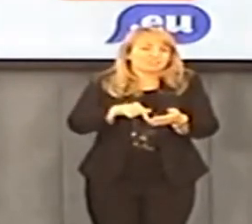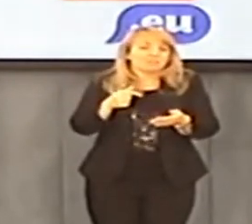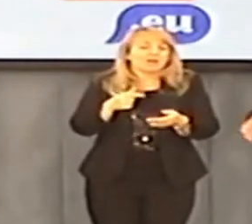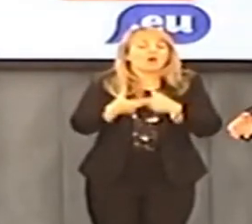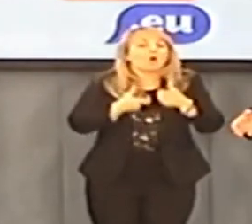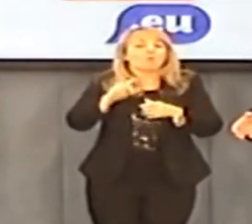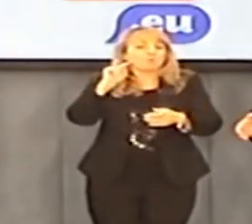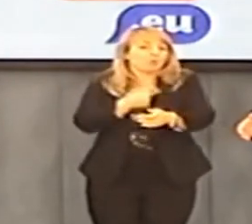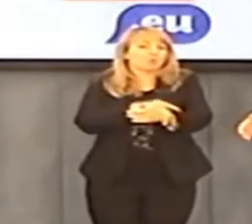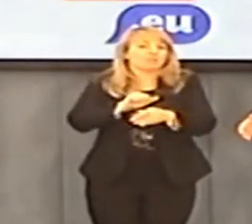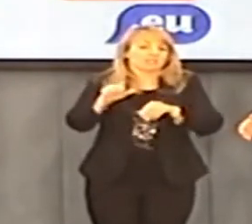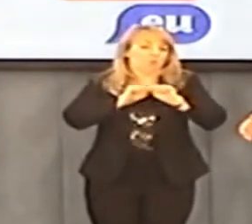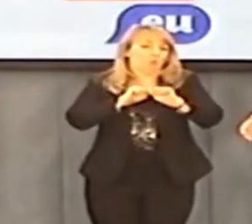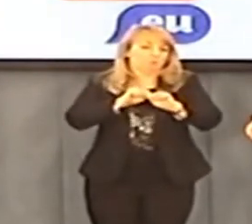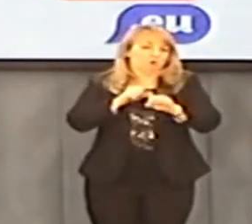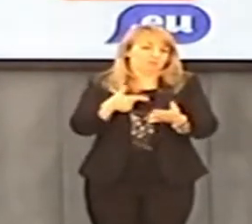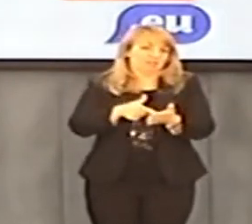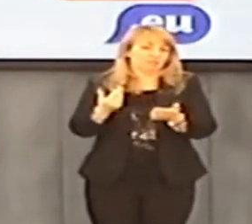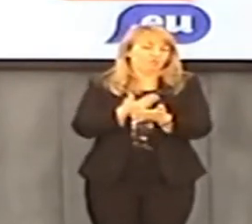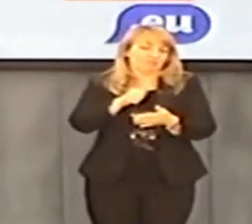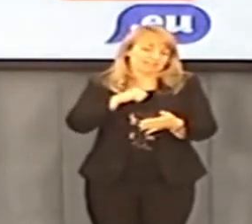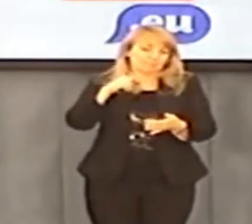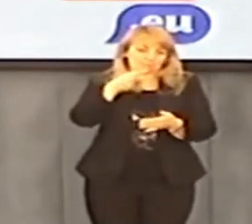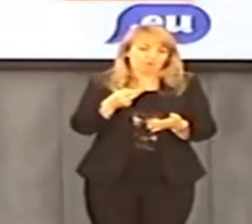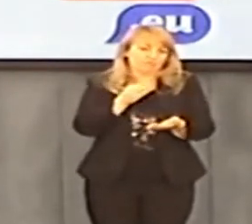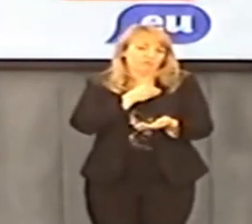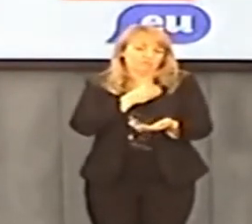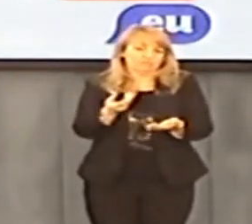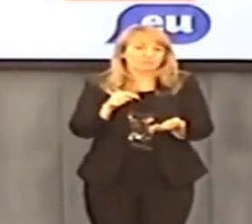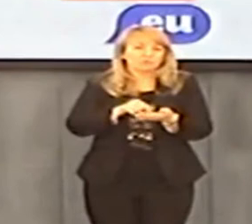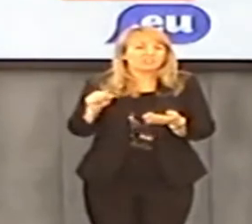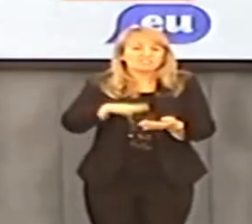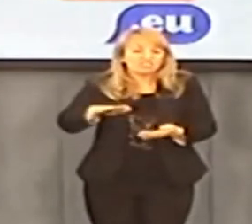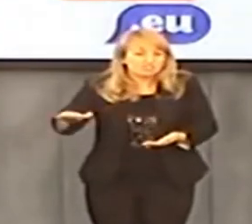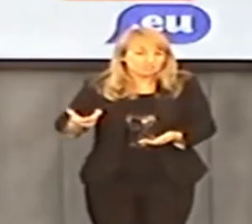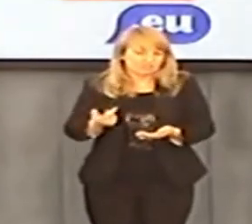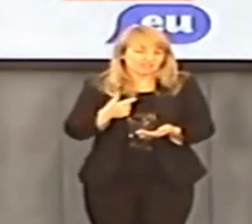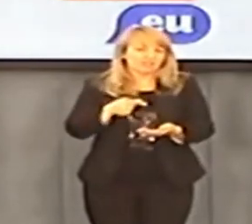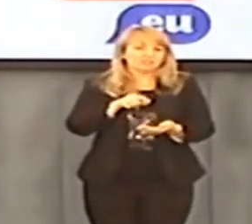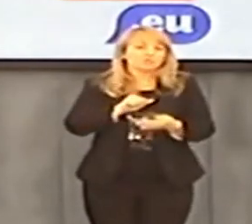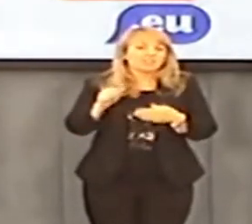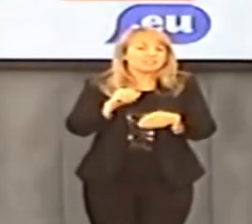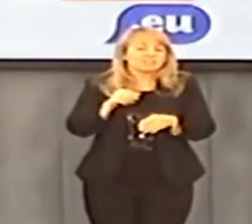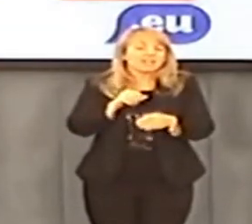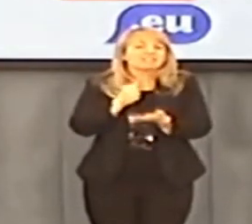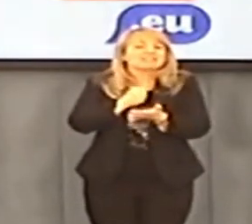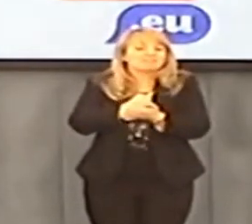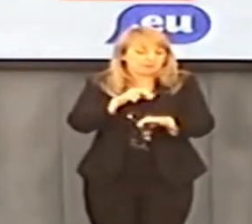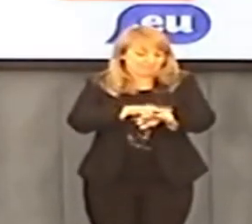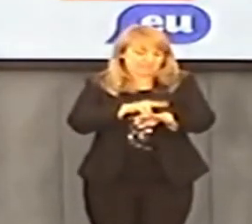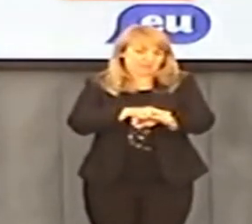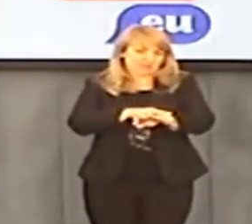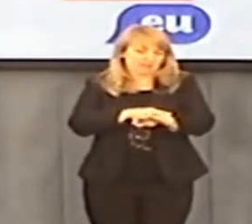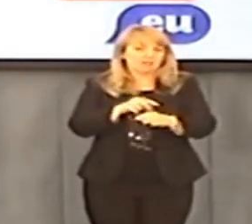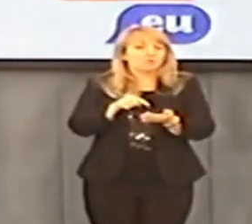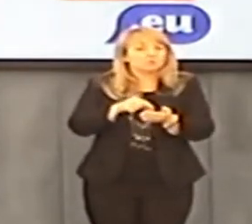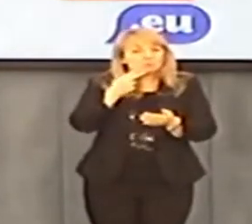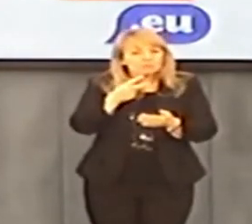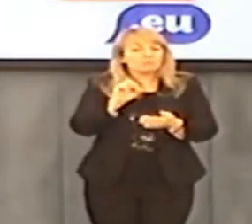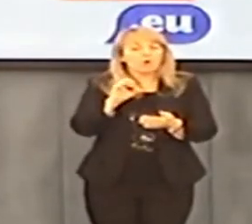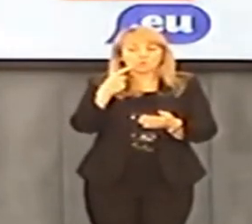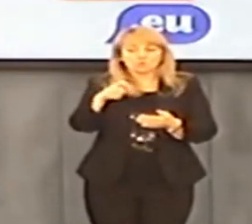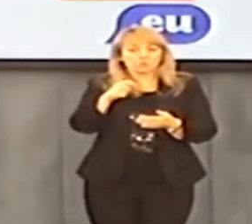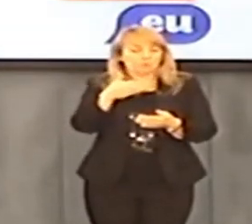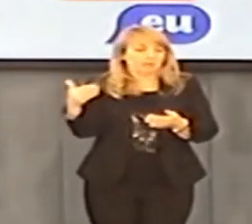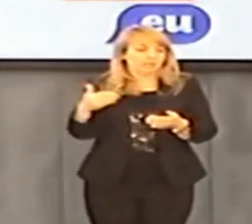prokuraturą, żeby widzieć linię obrony Nowaka w tej sprawie. Ale przecież to jest dziecinne, bo w tej sprawie nie chodzi o ten zegarek, ani o to